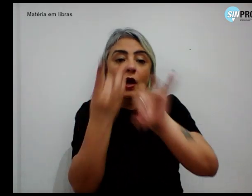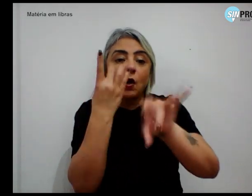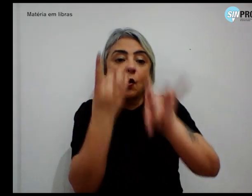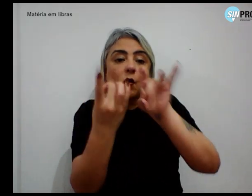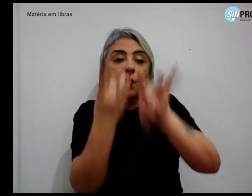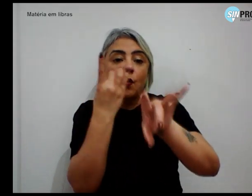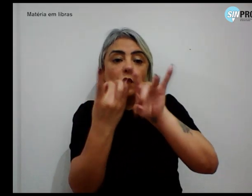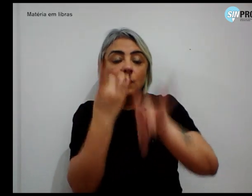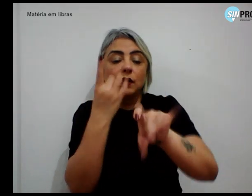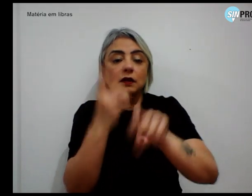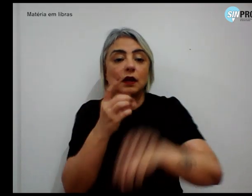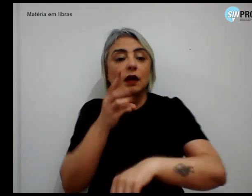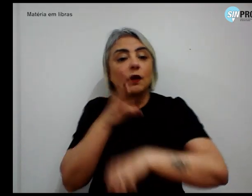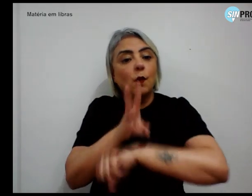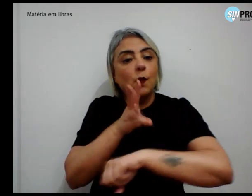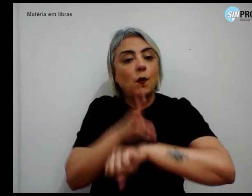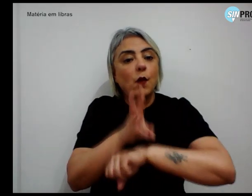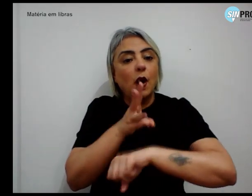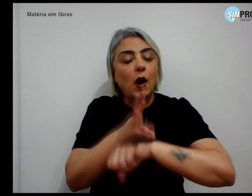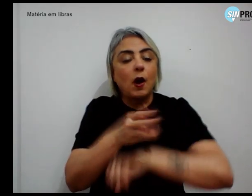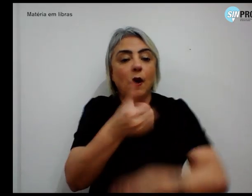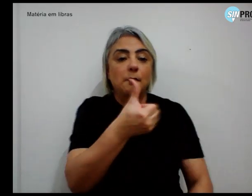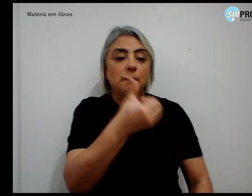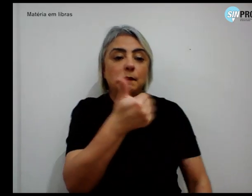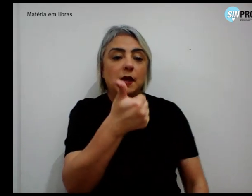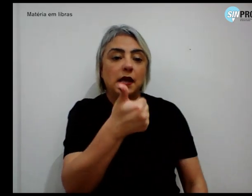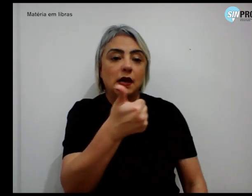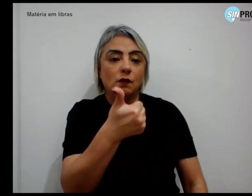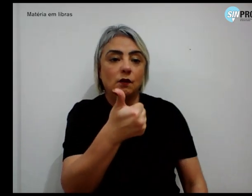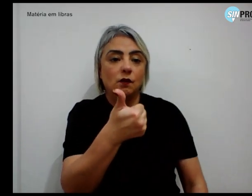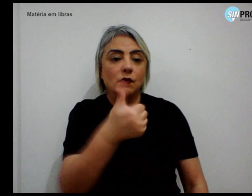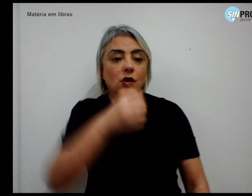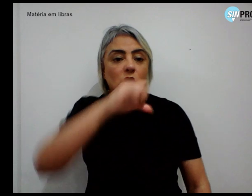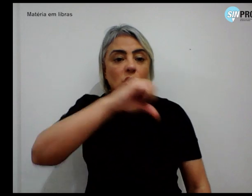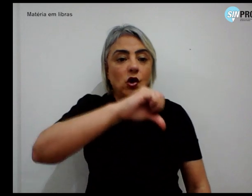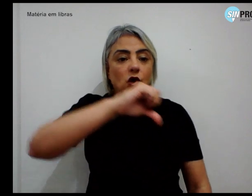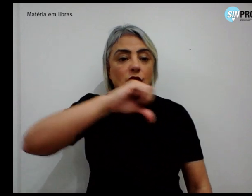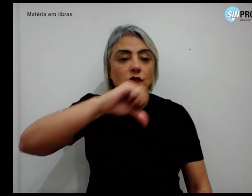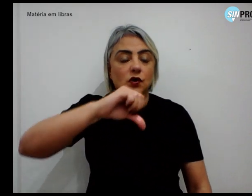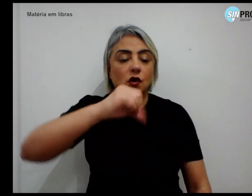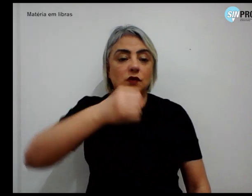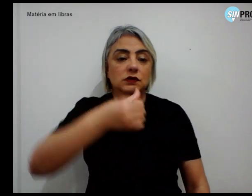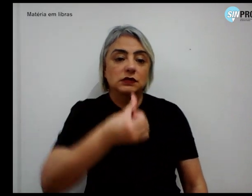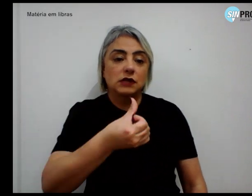Pelo WhatsApp, 61-99611